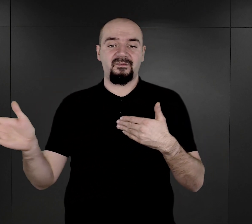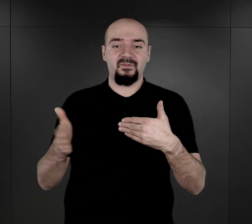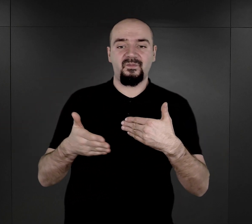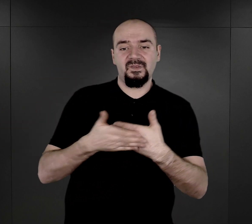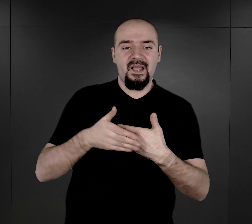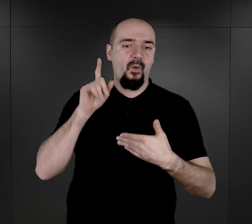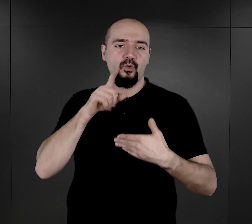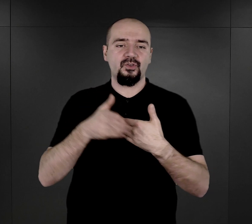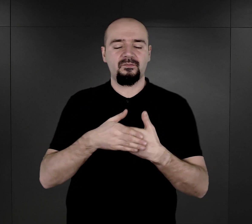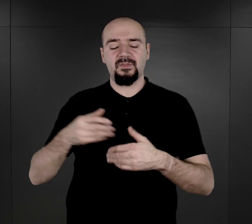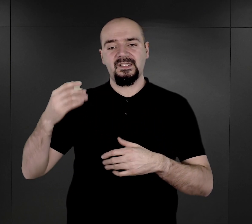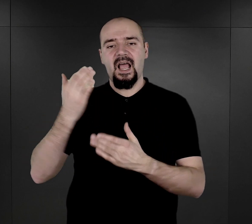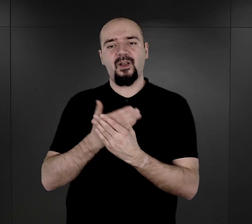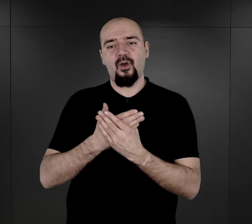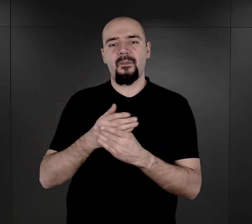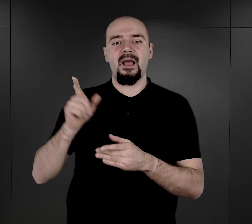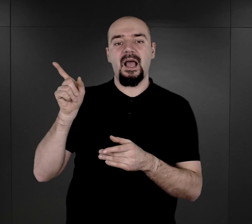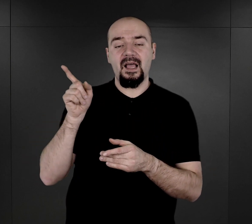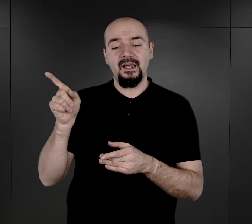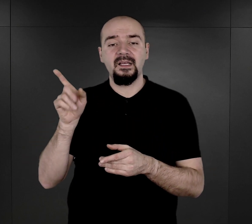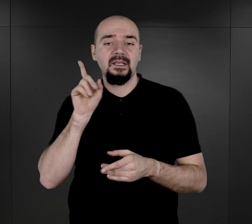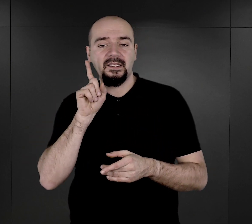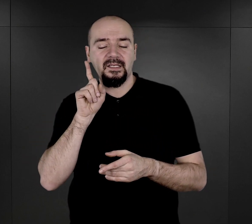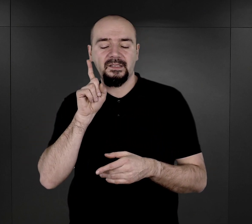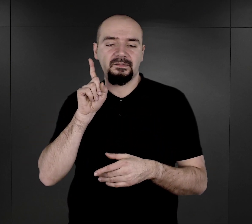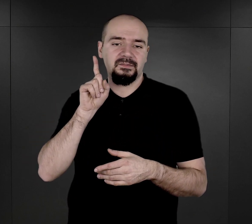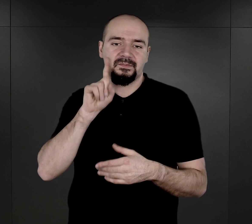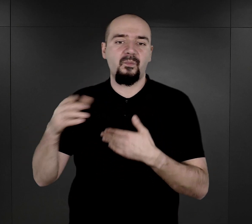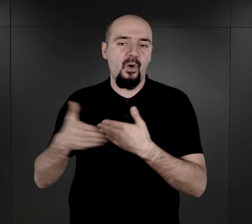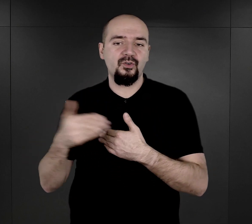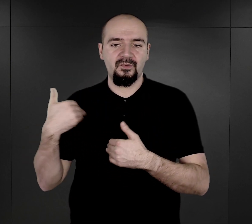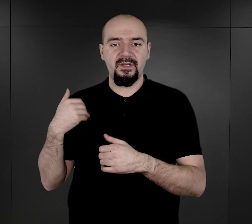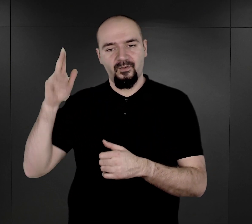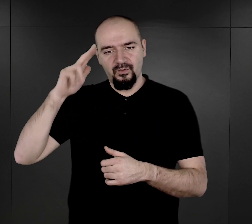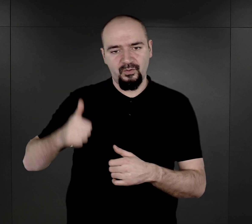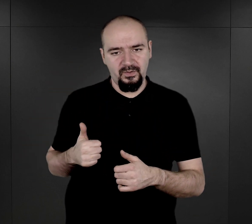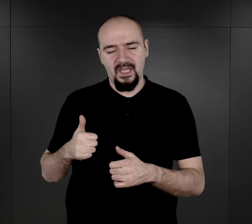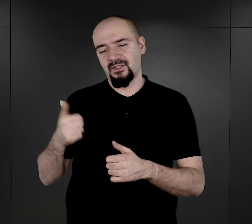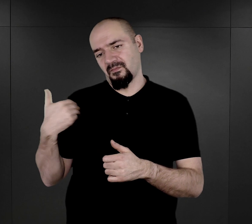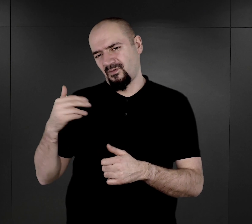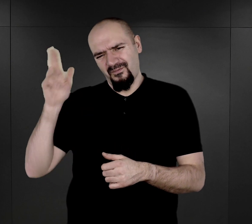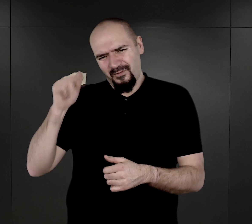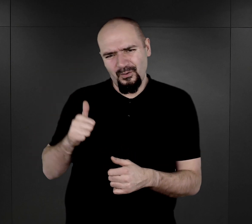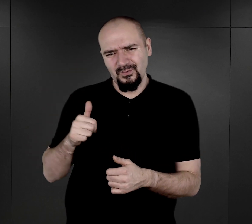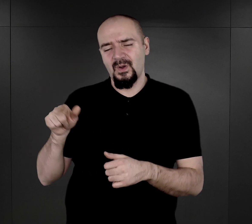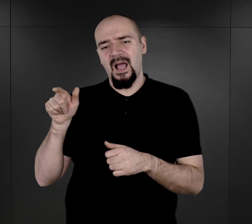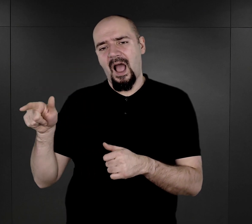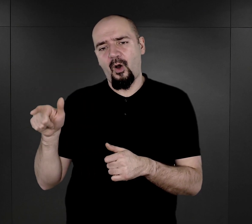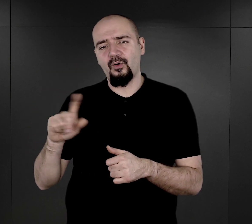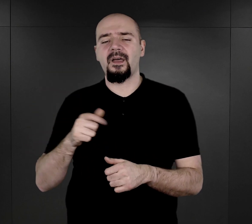Mało tego, jej mąż był żołnierzem, służył w tym czasie w wojsku, a ona z dziećmi została